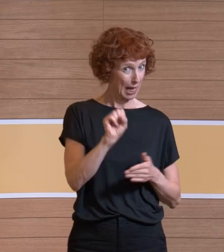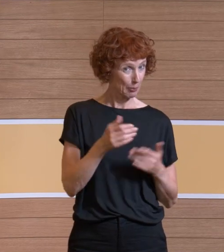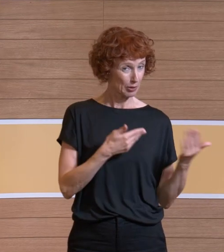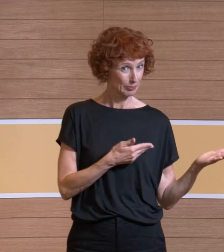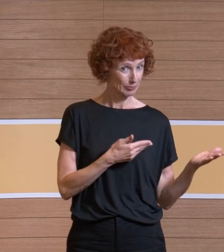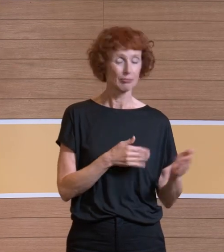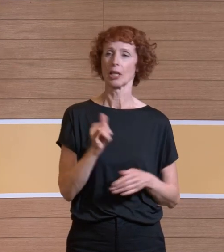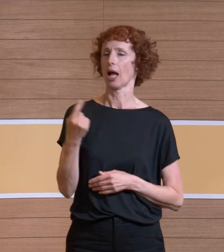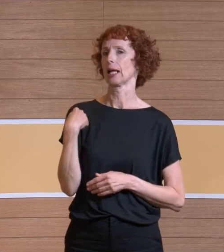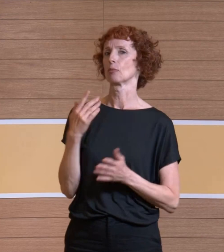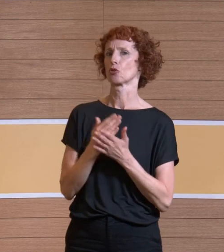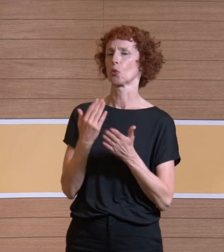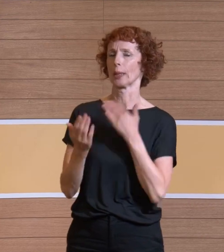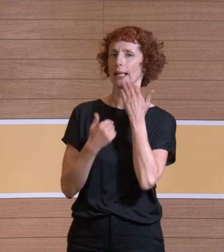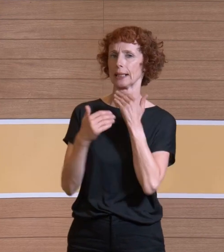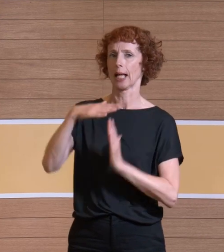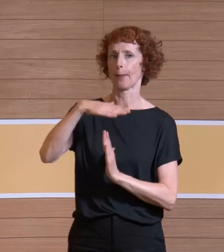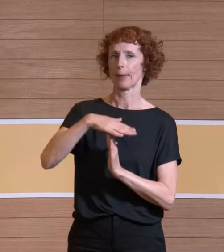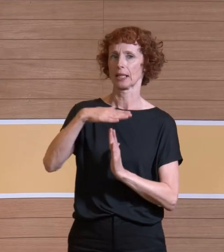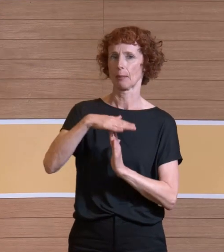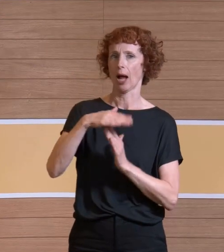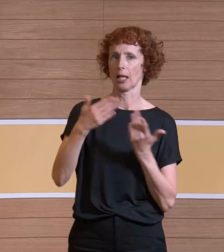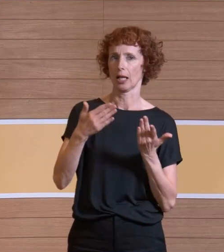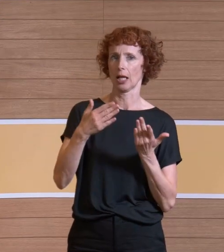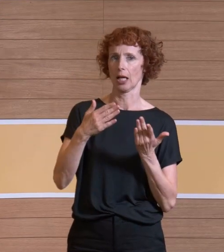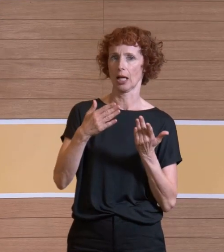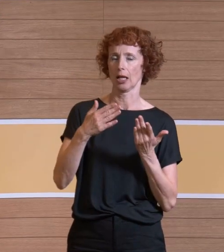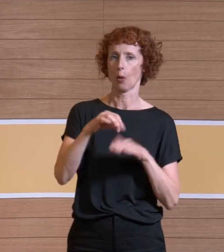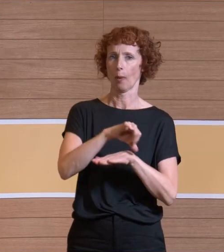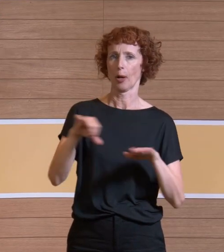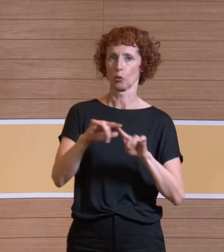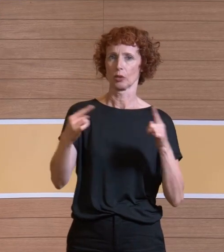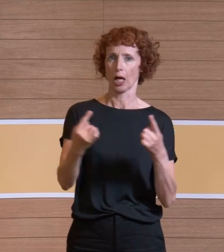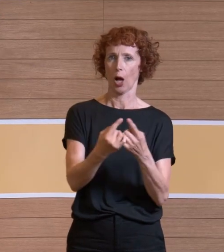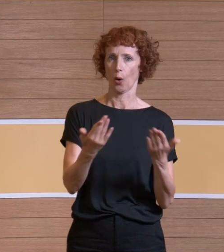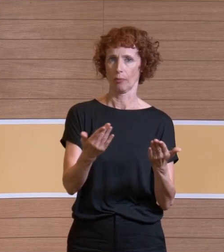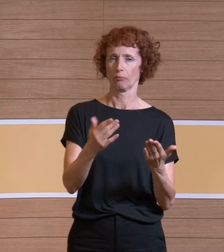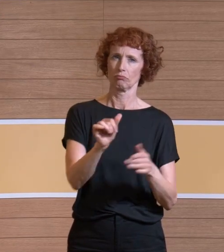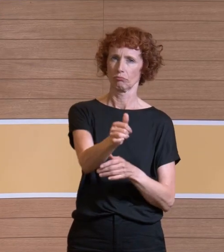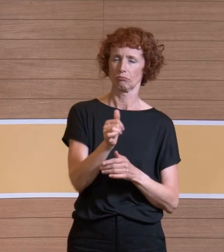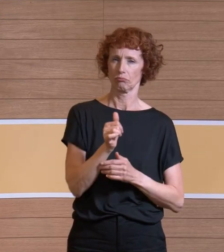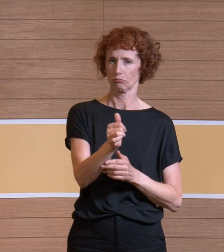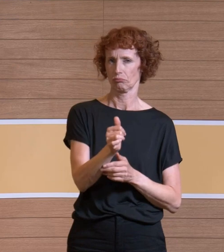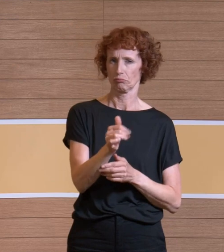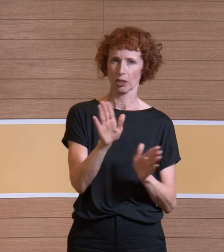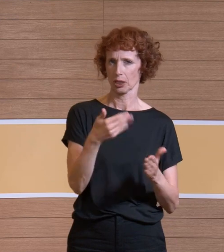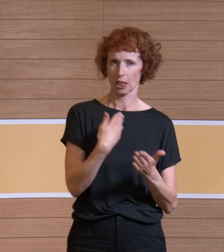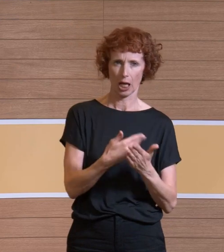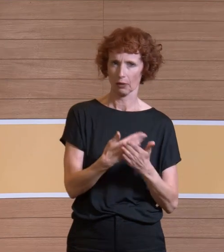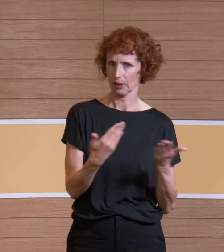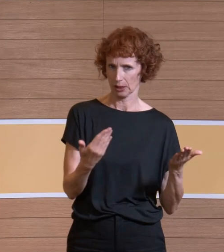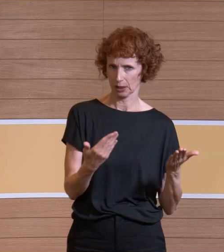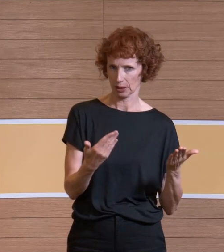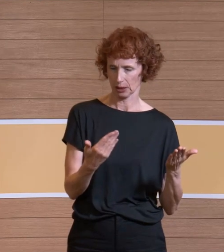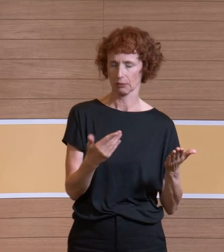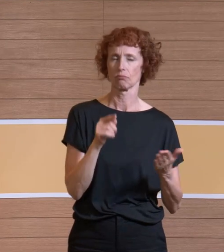Ich habe ja eben schon gesagt, also das Maximale, was Sie in einem OP haben können, liegt eigentlich bei, was nachgewiesen ist von White et